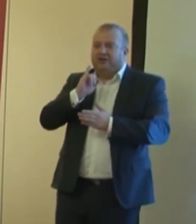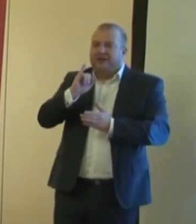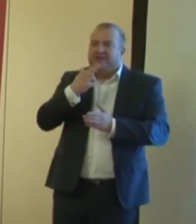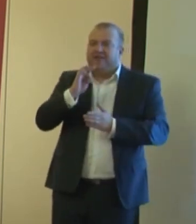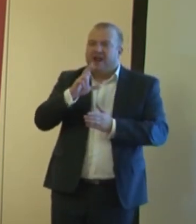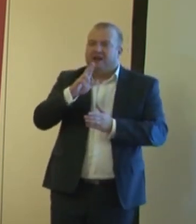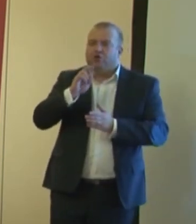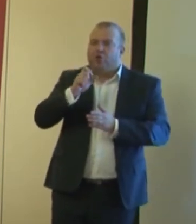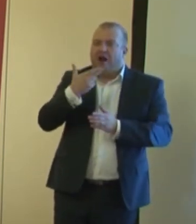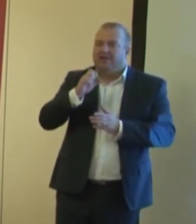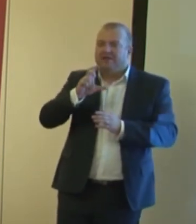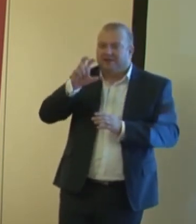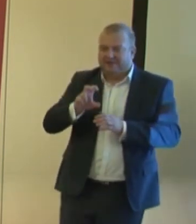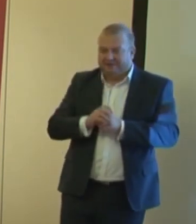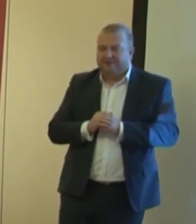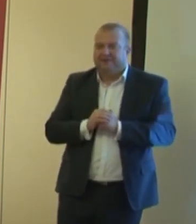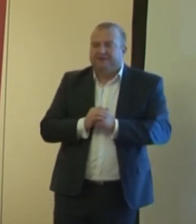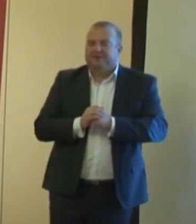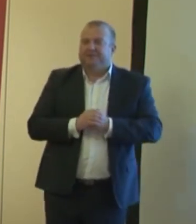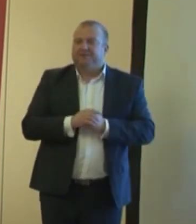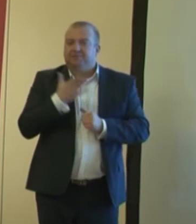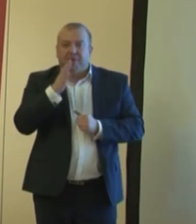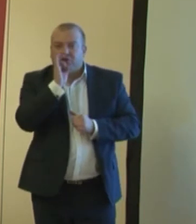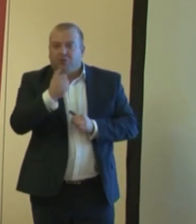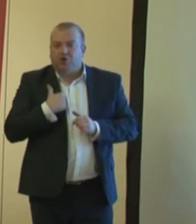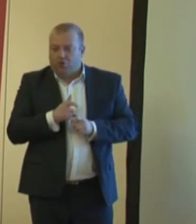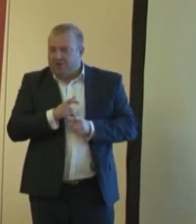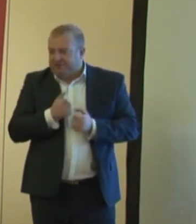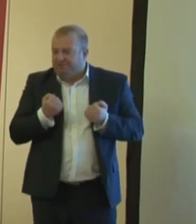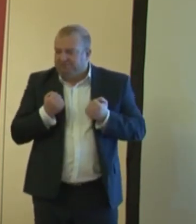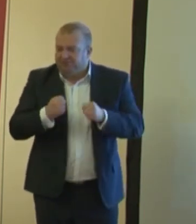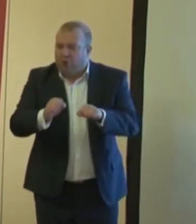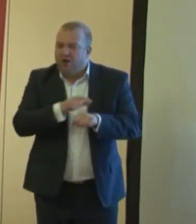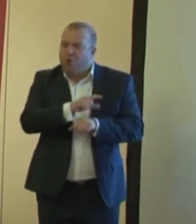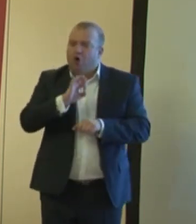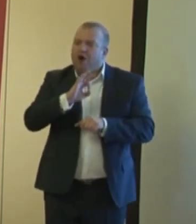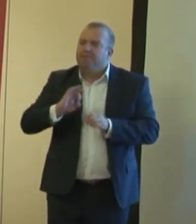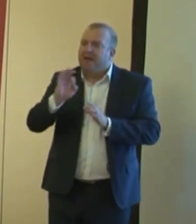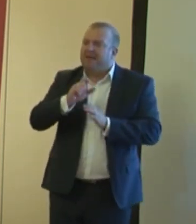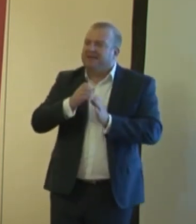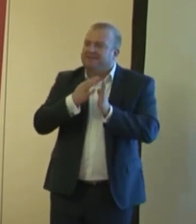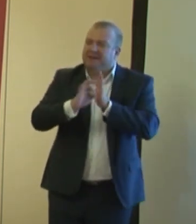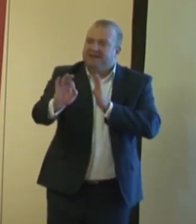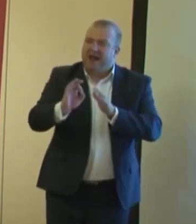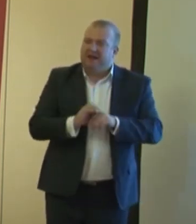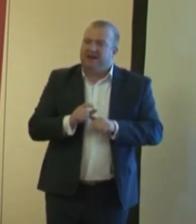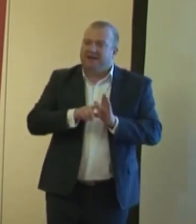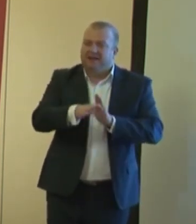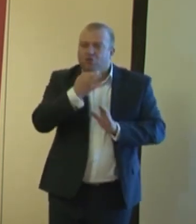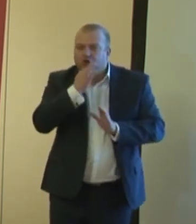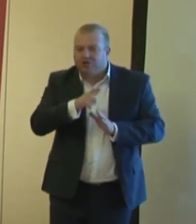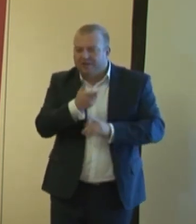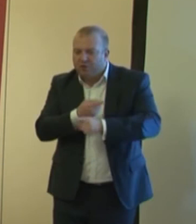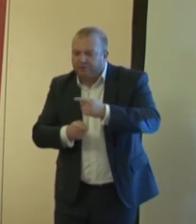u nas funkcjonują właśnie olimpiady specjalne, które tej młodzieży niepełnosprawnej